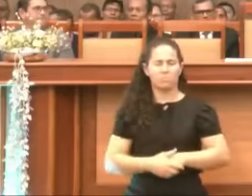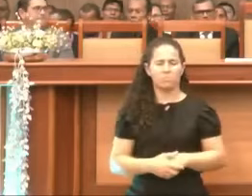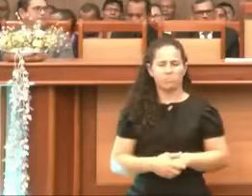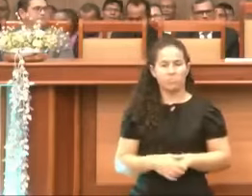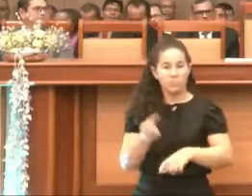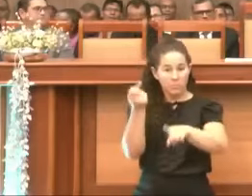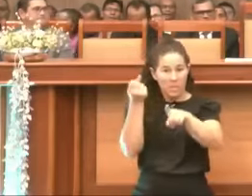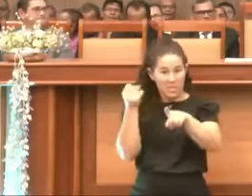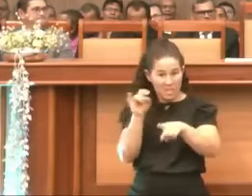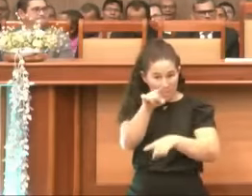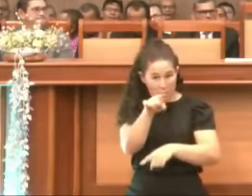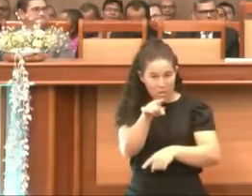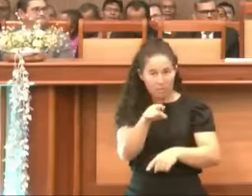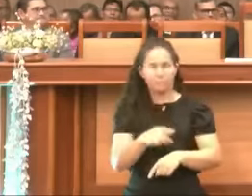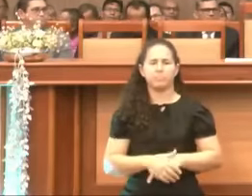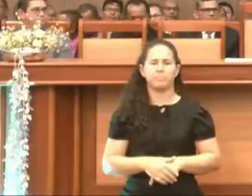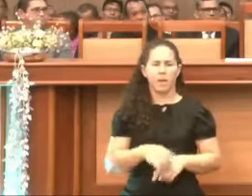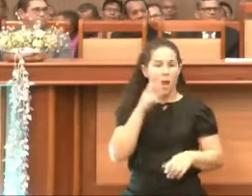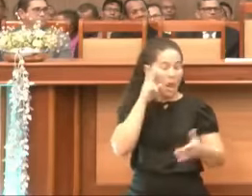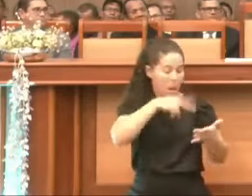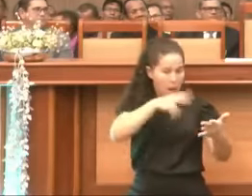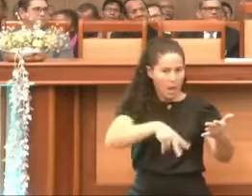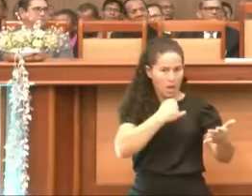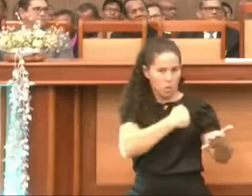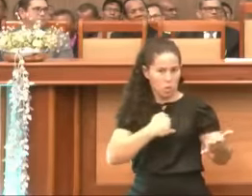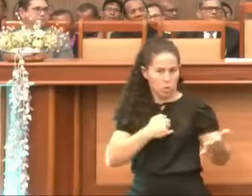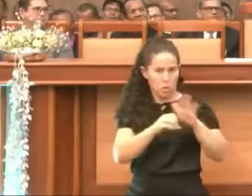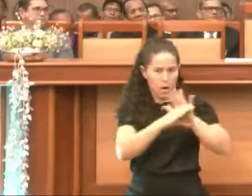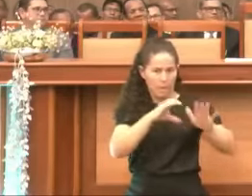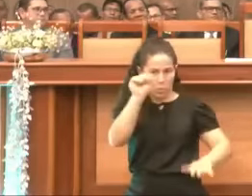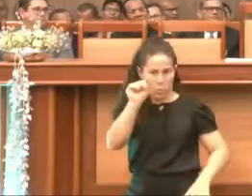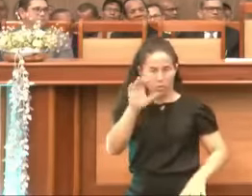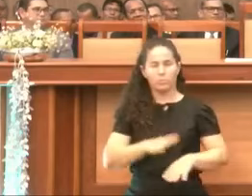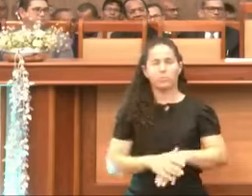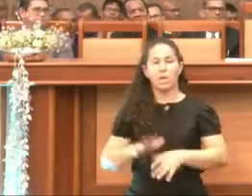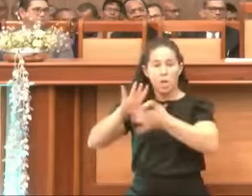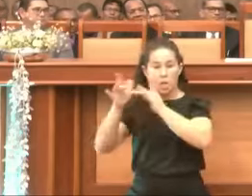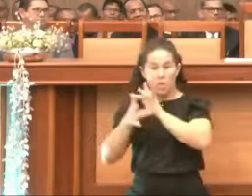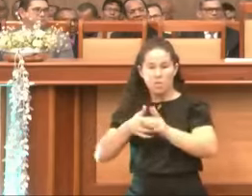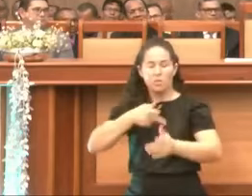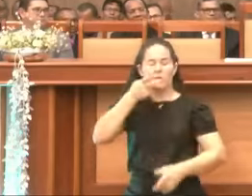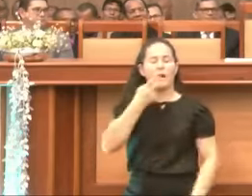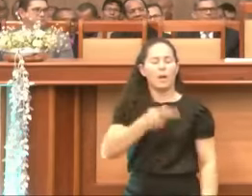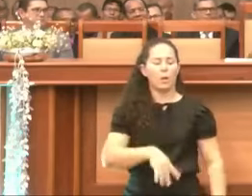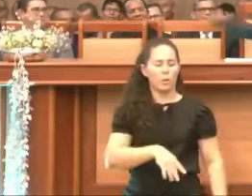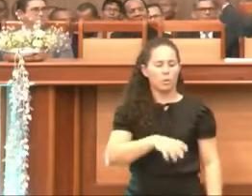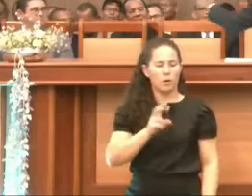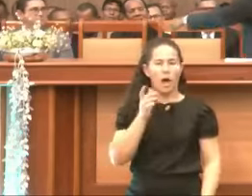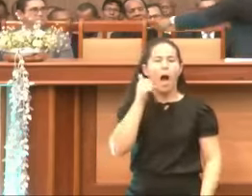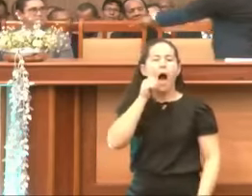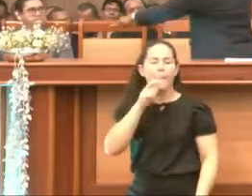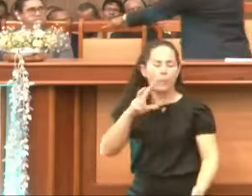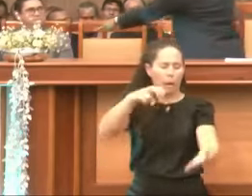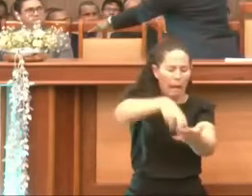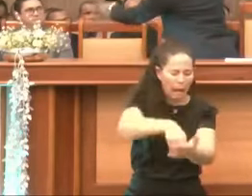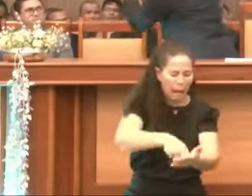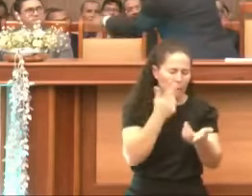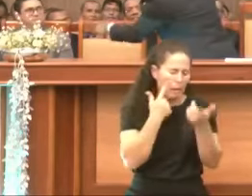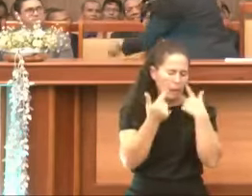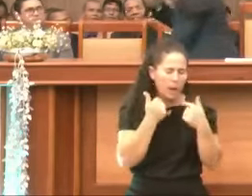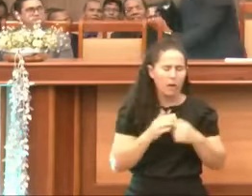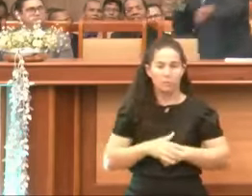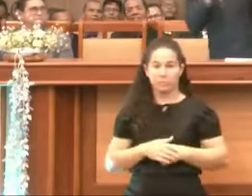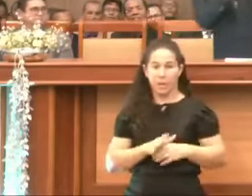Se você pegar, João 8, ele diz para a mulher pecadora, depois que os acusadores, tudo foram embora, os religiosos,